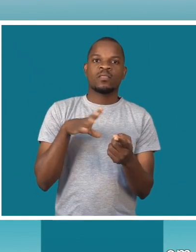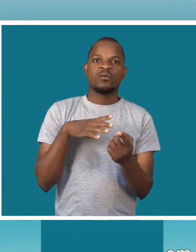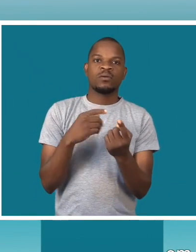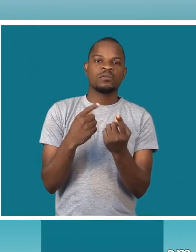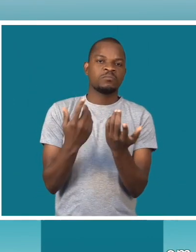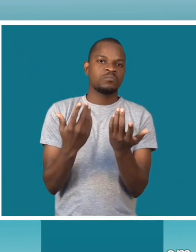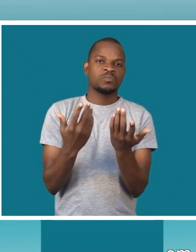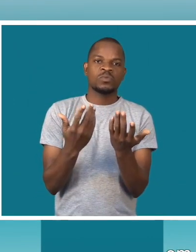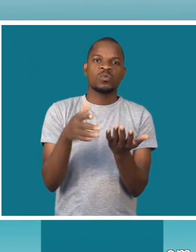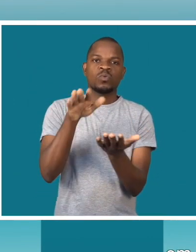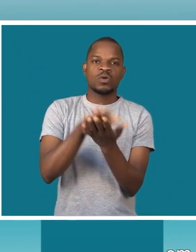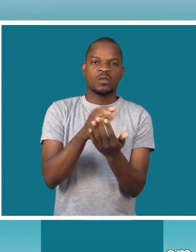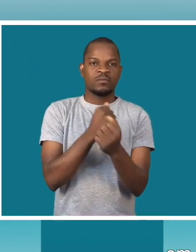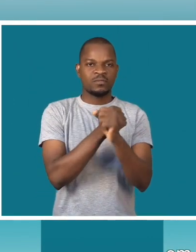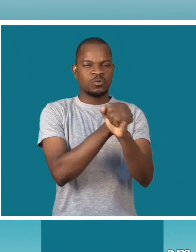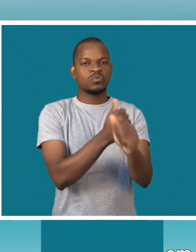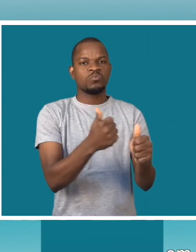situações, em condições de segurança,